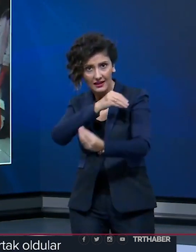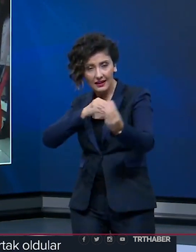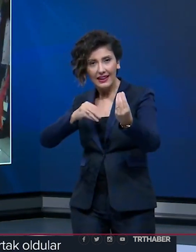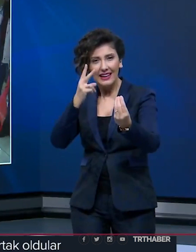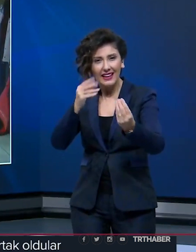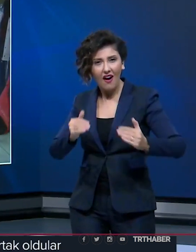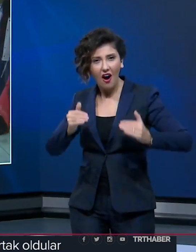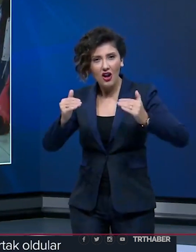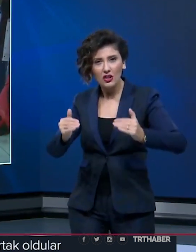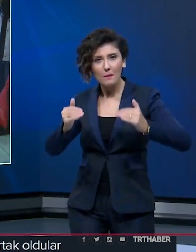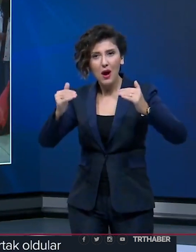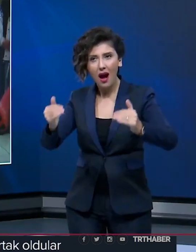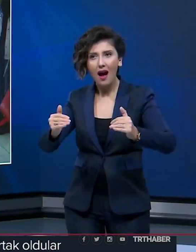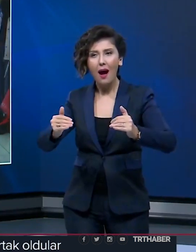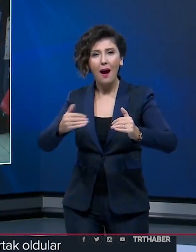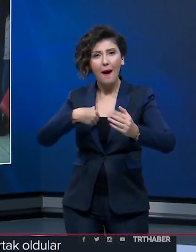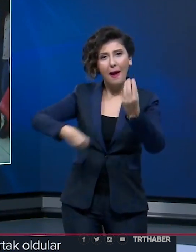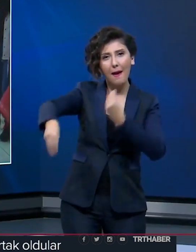aşamalı empati parkuru kuruldu.